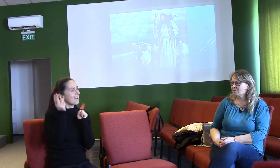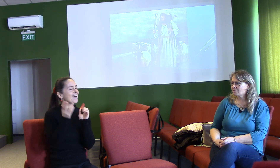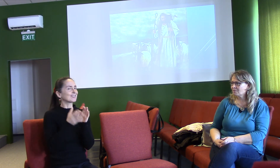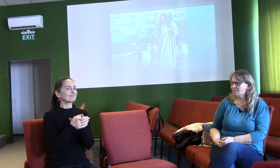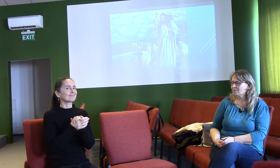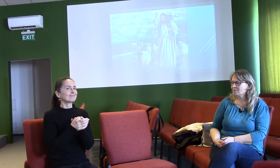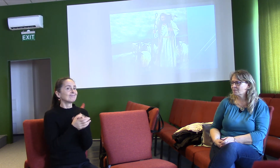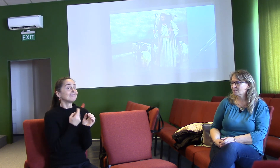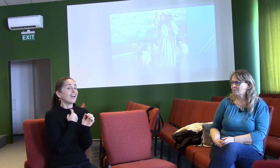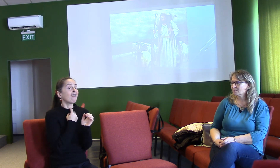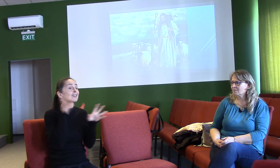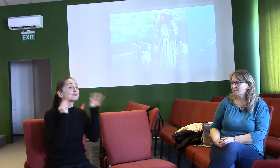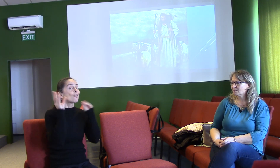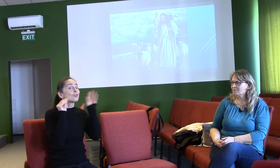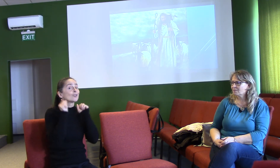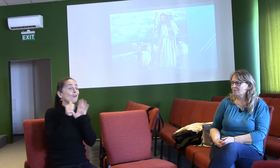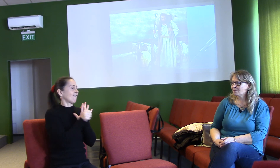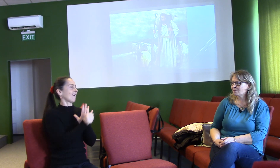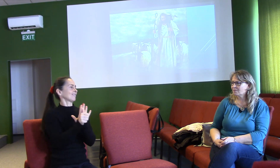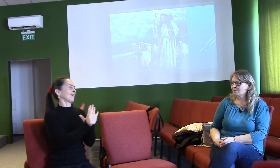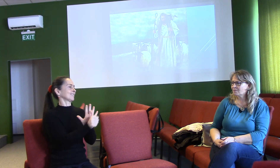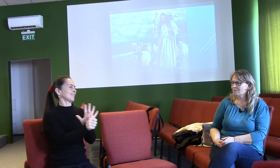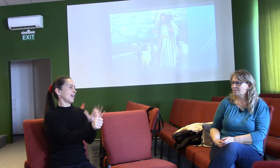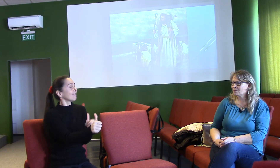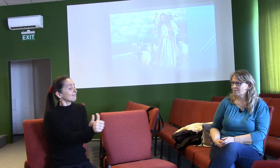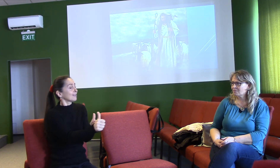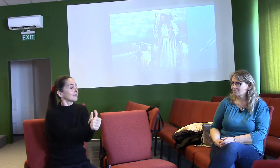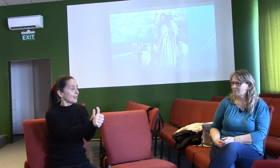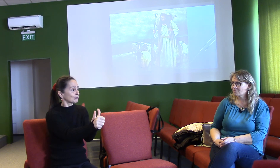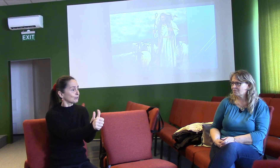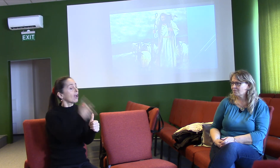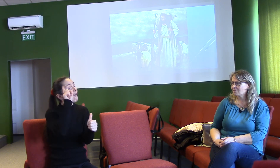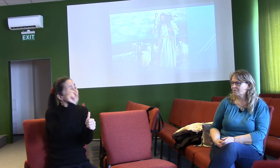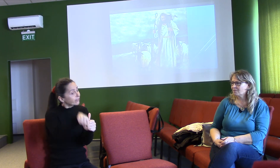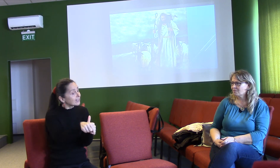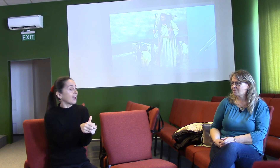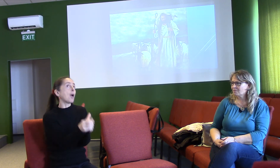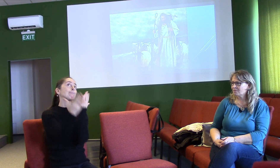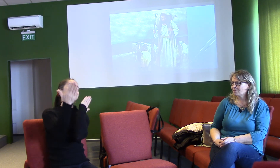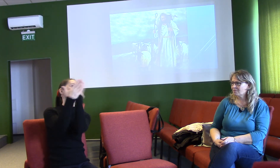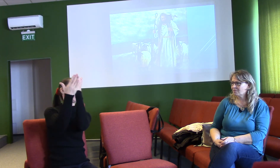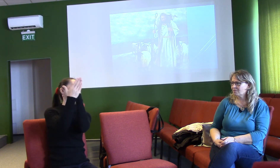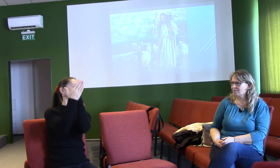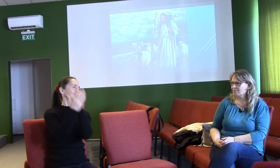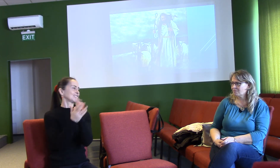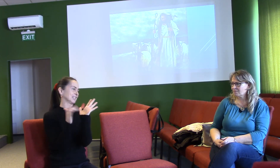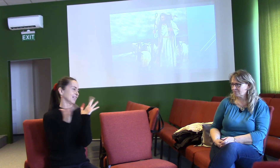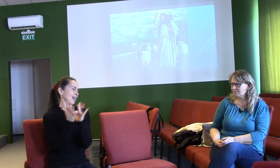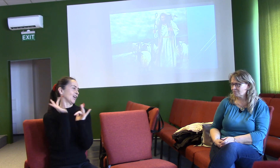hlasem a ví, že k sobě patří. Takže jde tu v tom